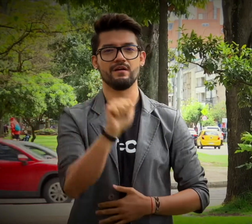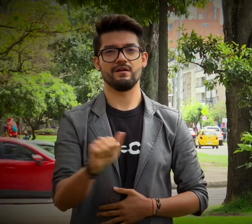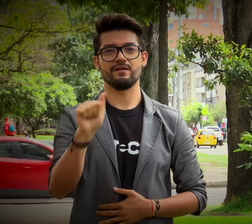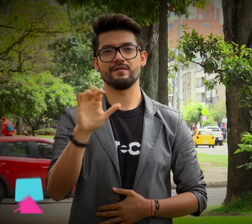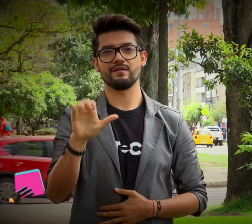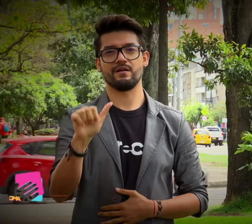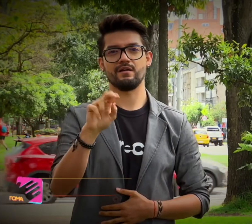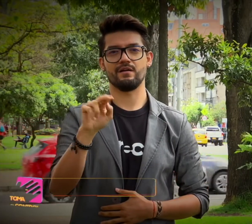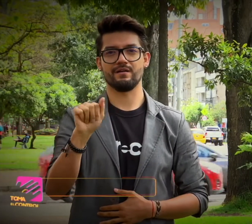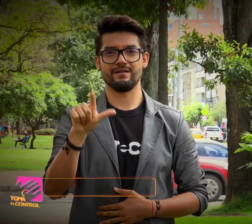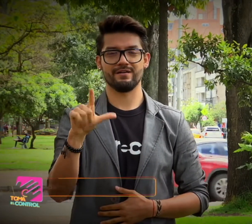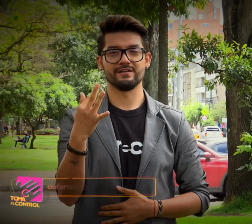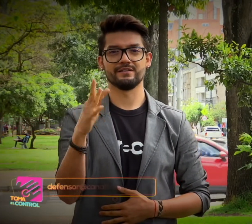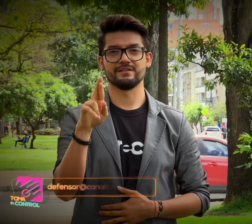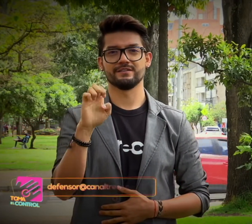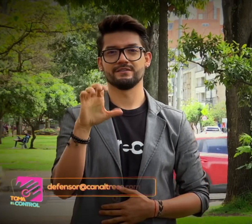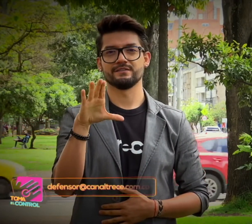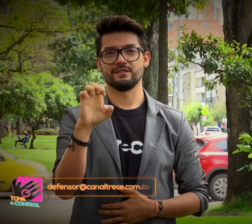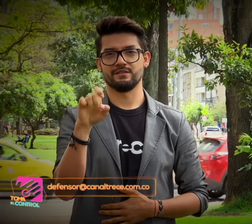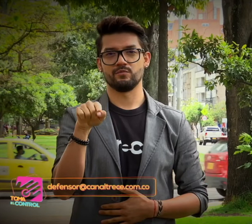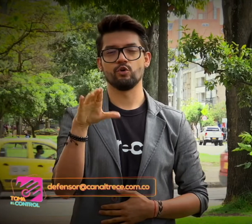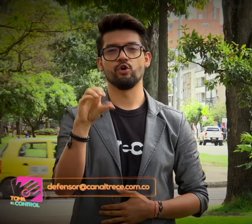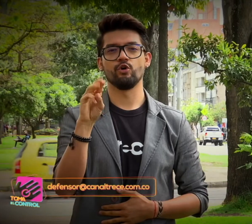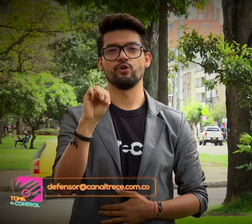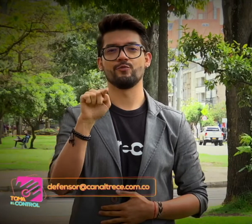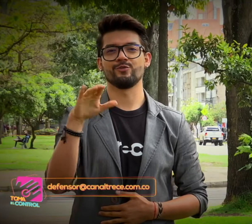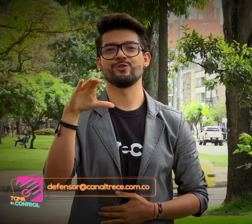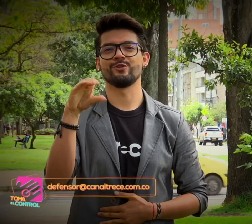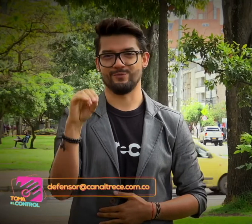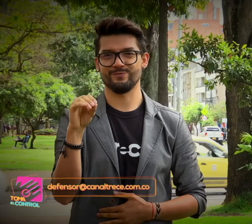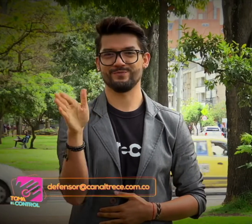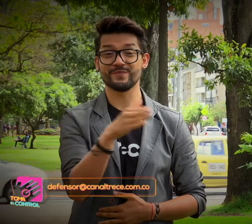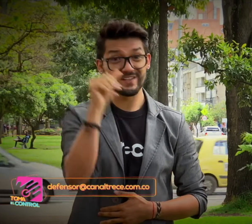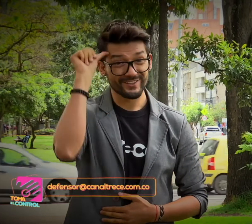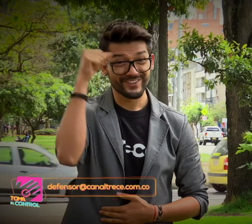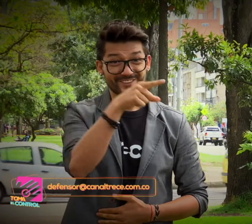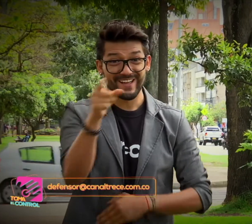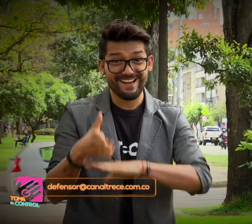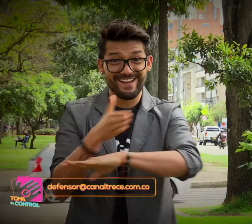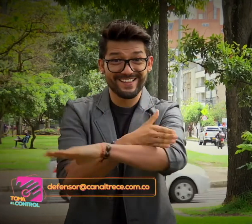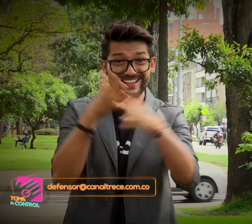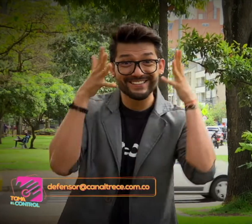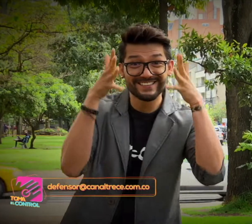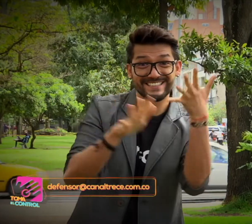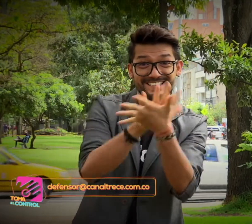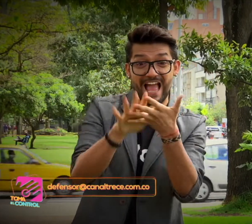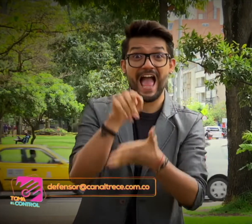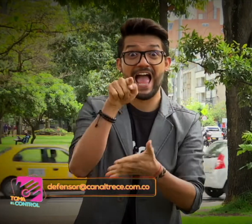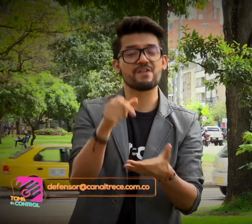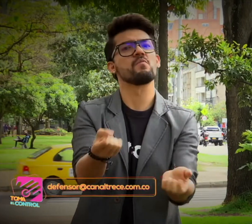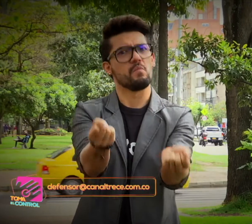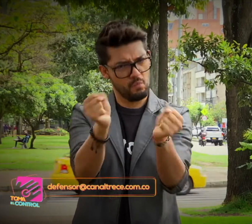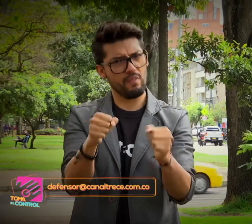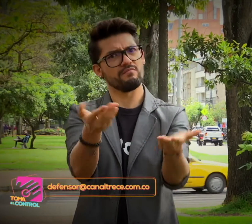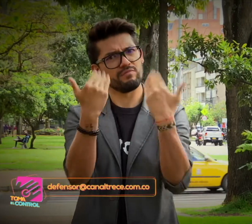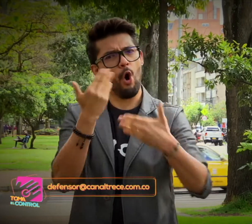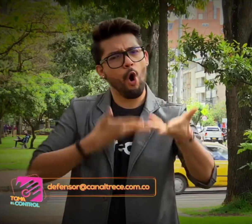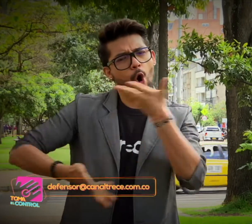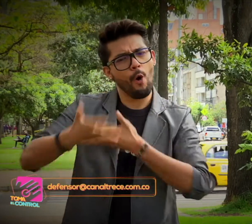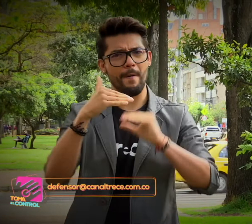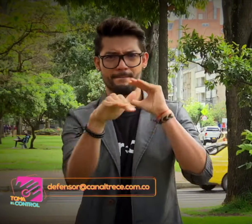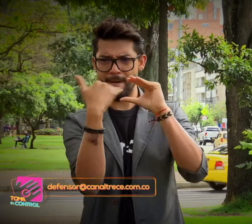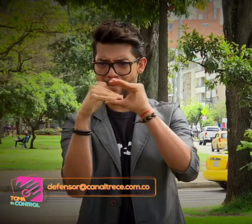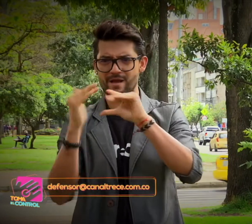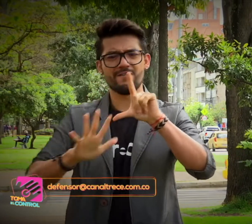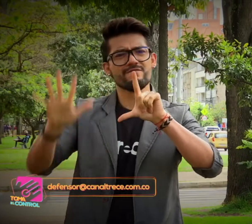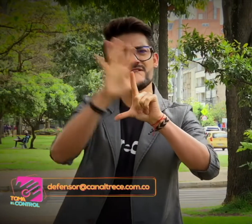electrónico defensor arroba canal 13 punto com punto co. También pueden enviarnos sus videos haciendo alguna